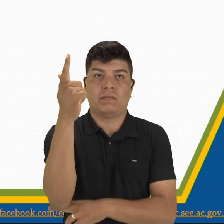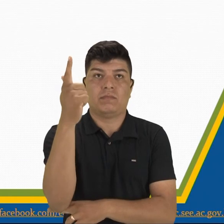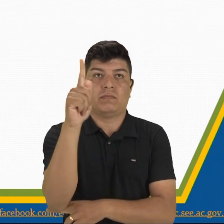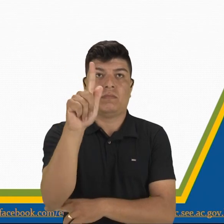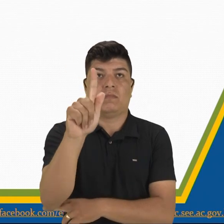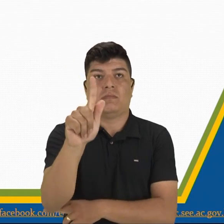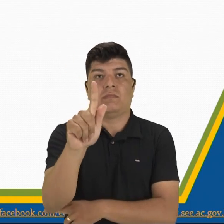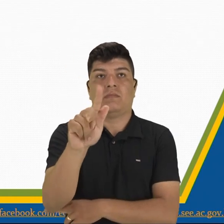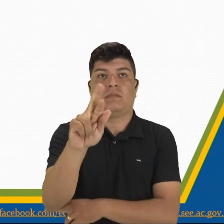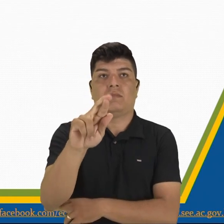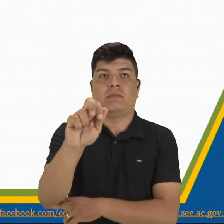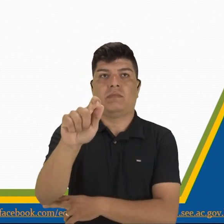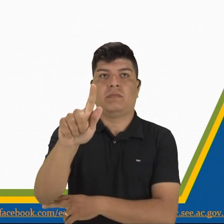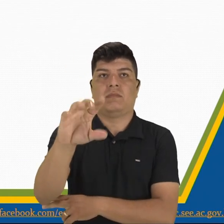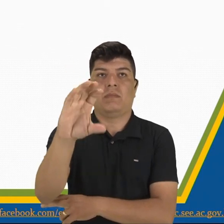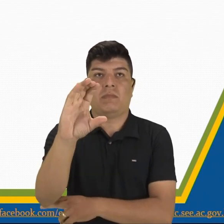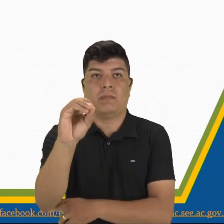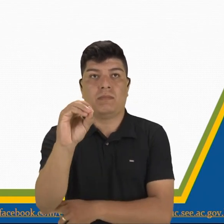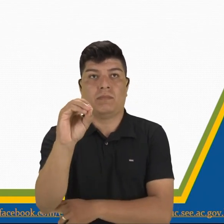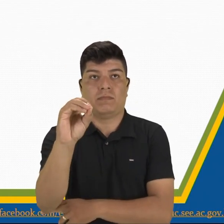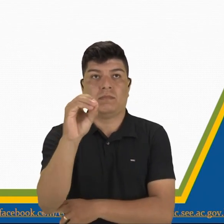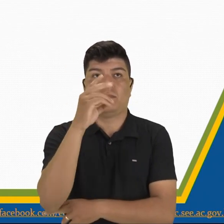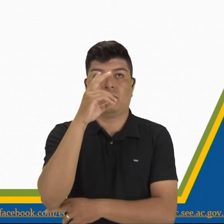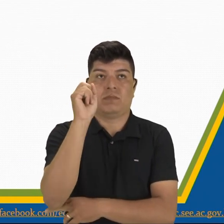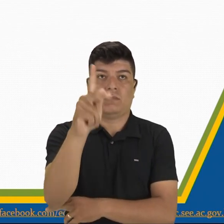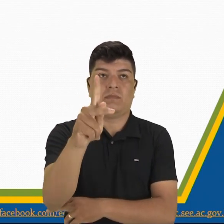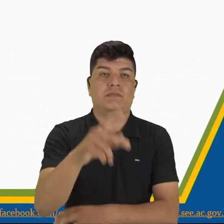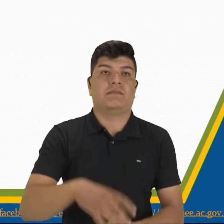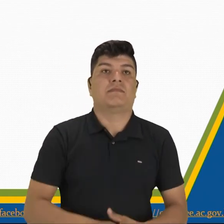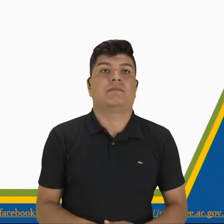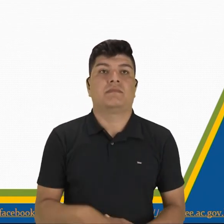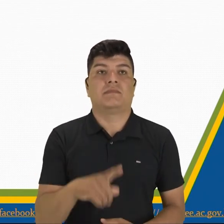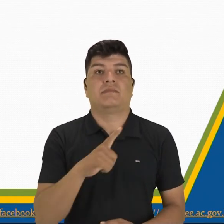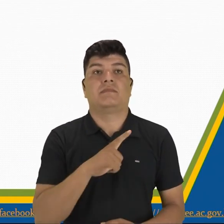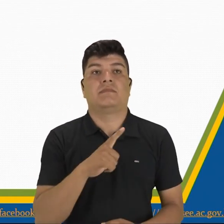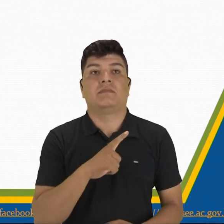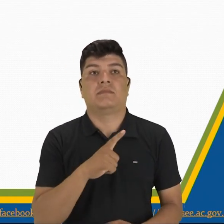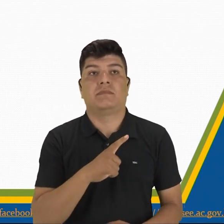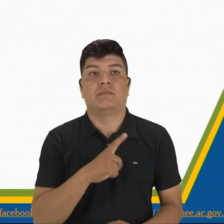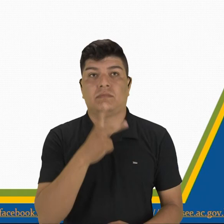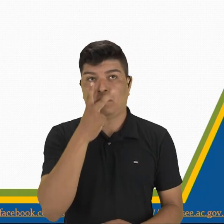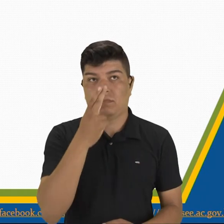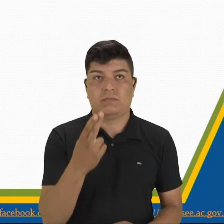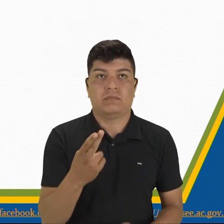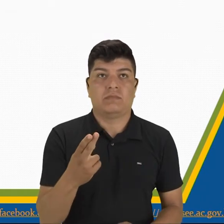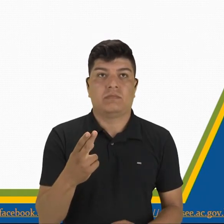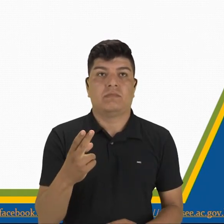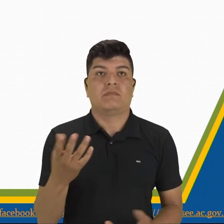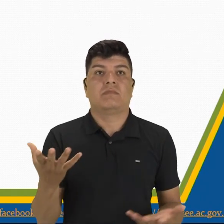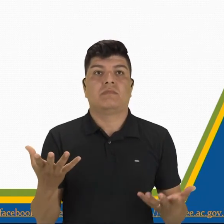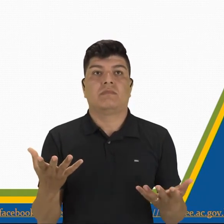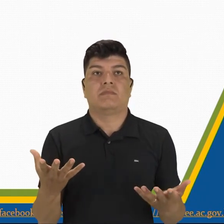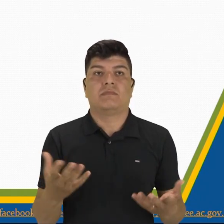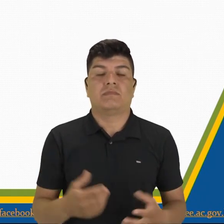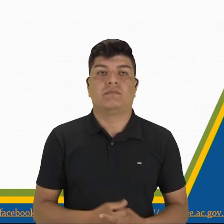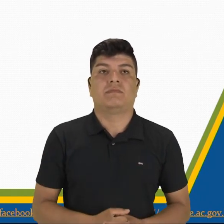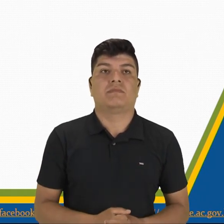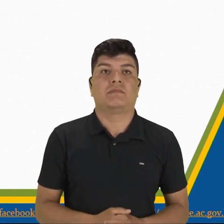griego, escritura, agio, escritura, ok? Que tuvieron un gran éxito, ok?